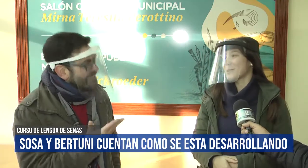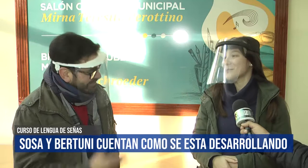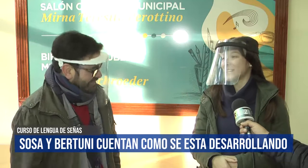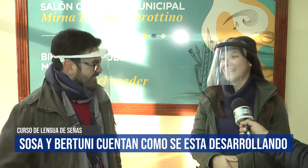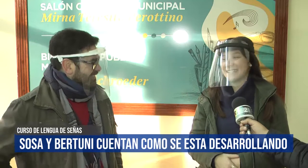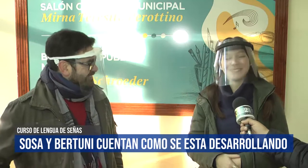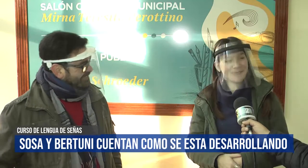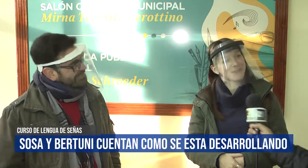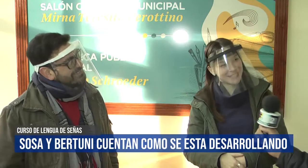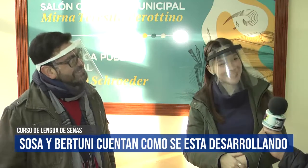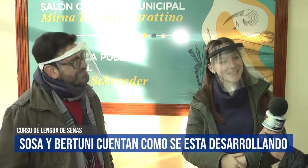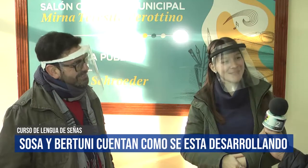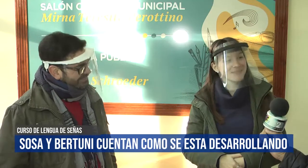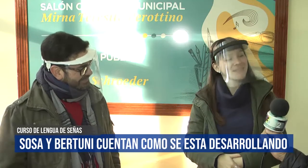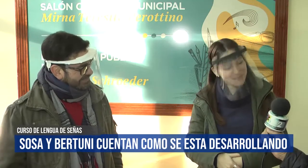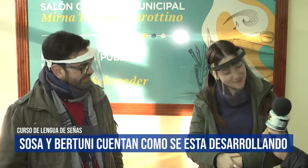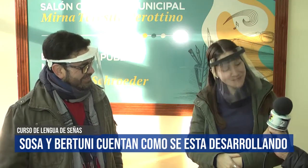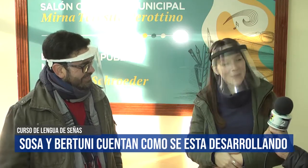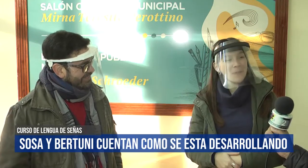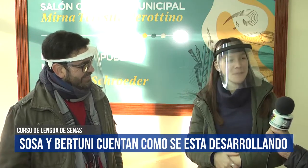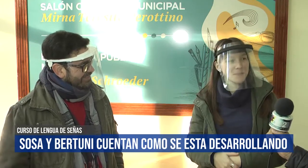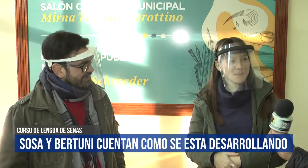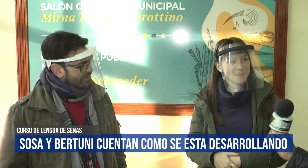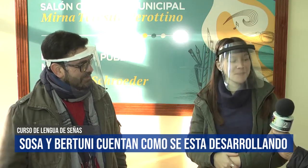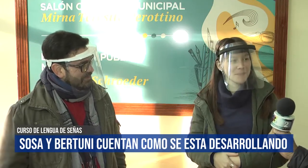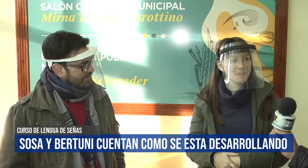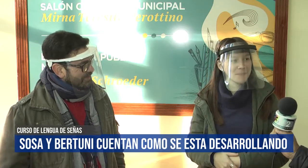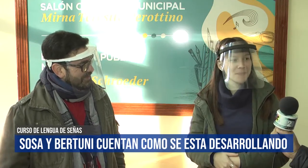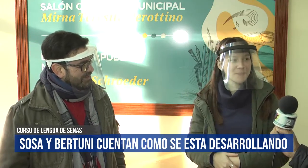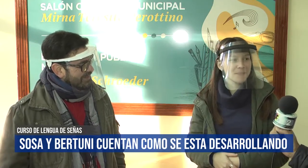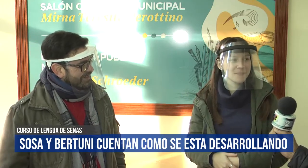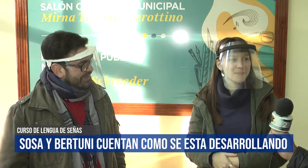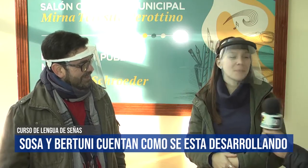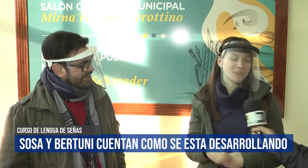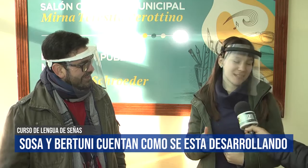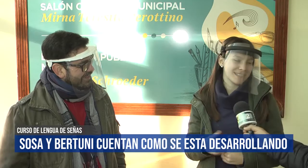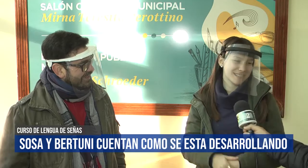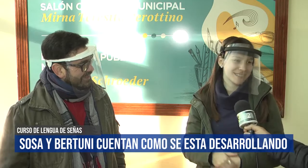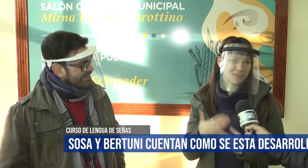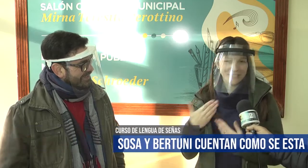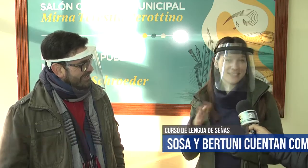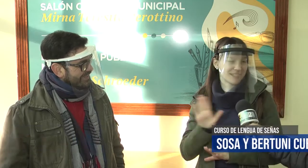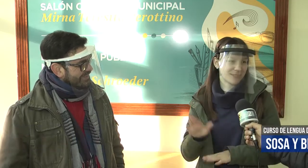Muchas gracias. Para vos, Clarita, también, que sigas trabajando en esto tan lindo y trayendo este tipo de actividades. Muchas gracias, muchas gracias a todos.